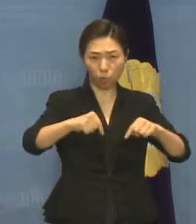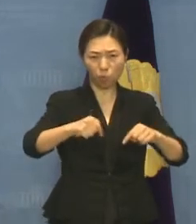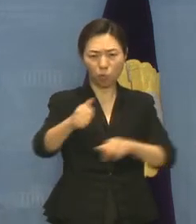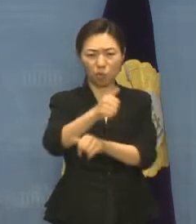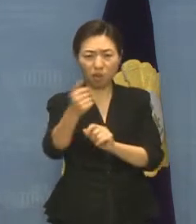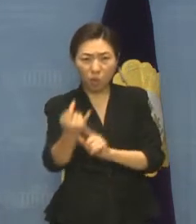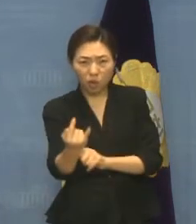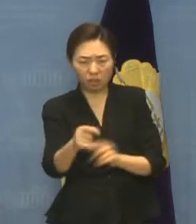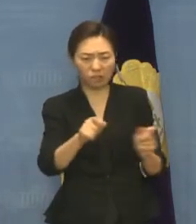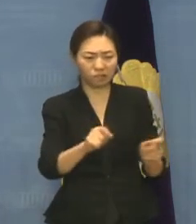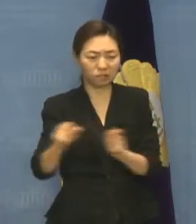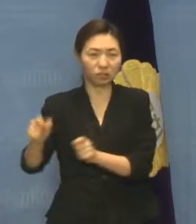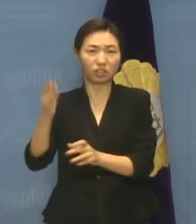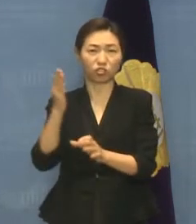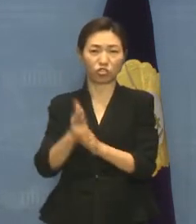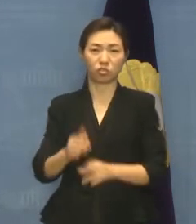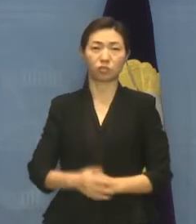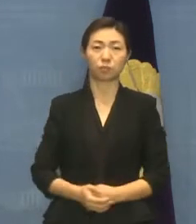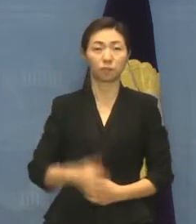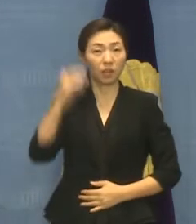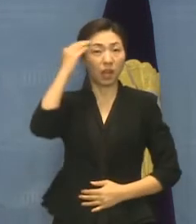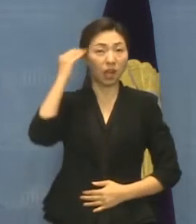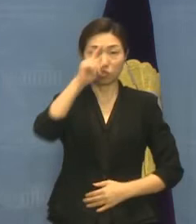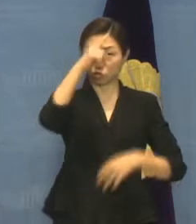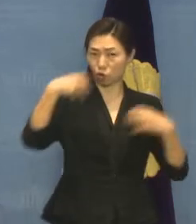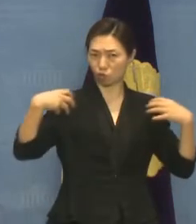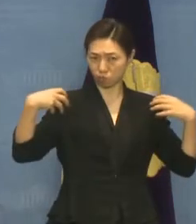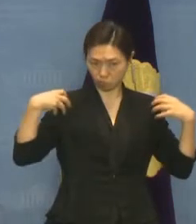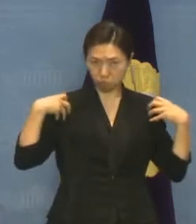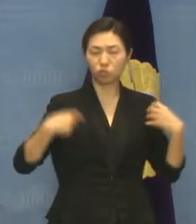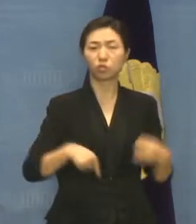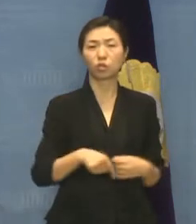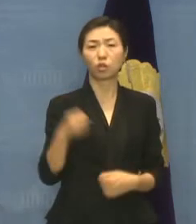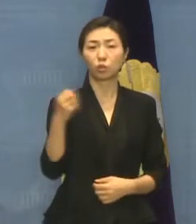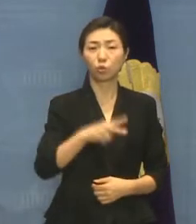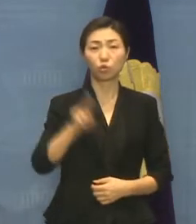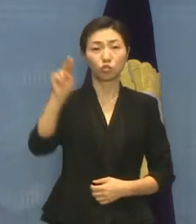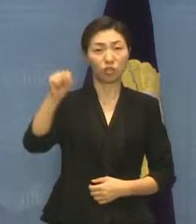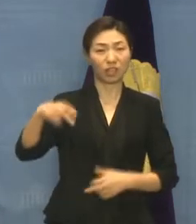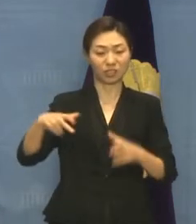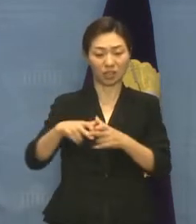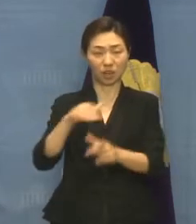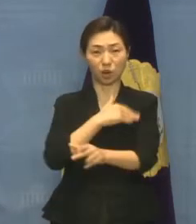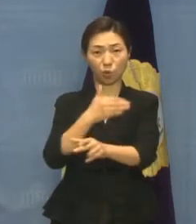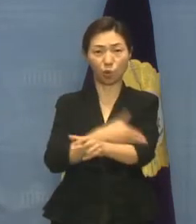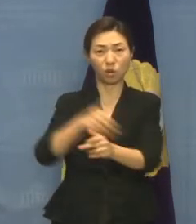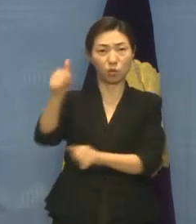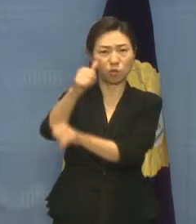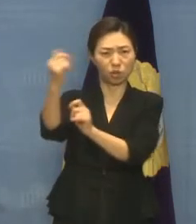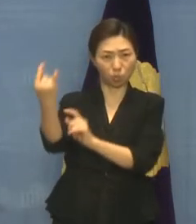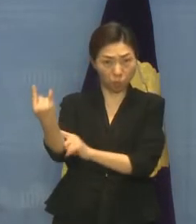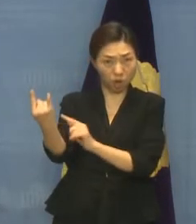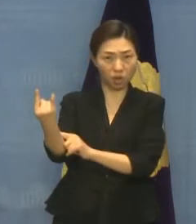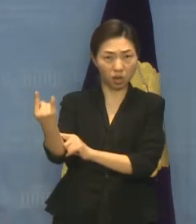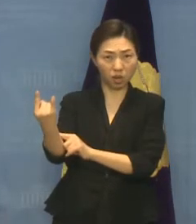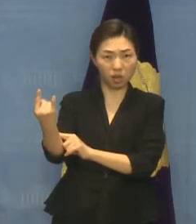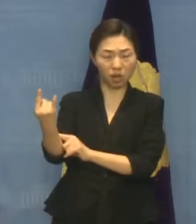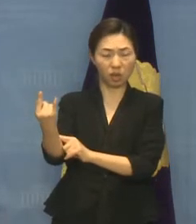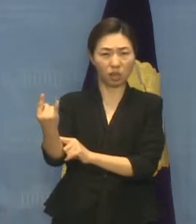기자회견은 우리나라 정부와 국회의 유엔장애인권리위원회가 전달한